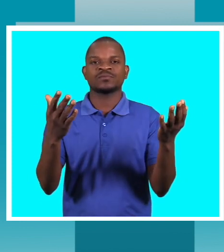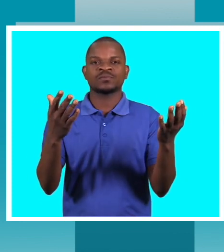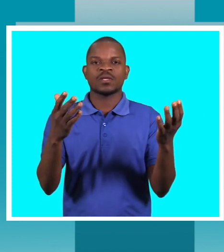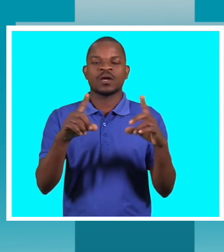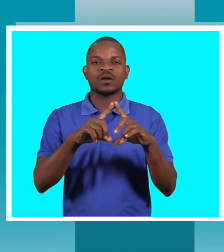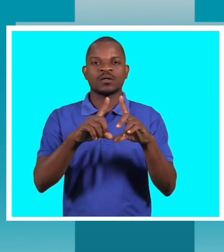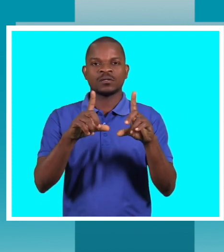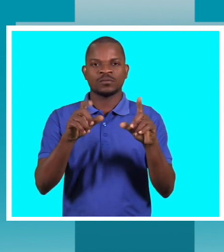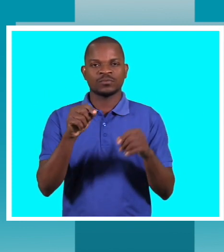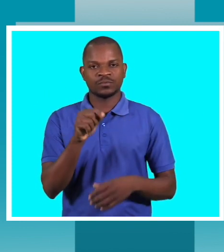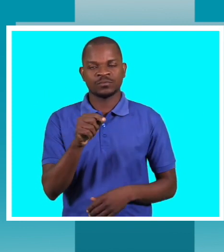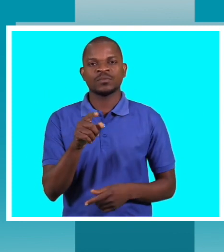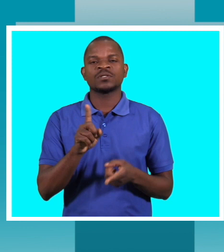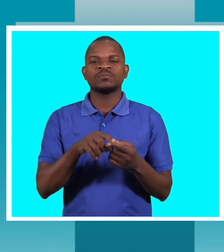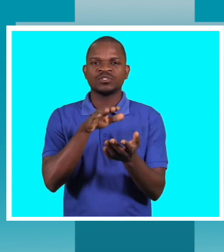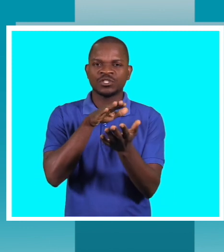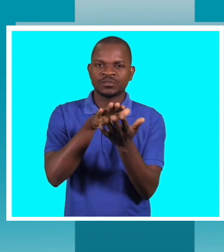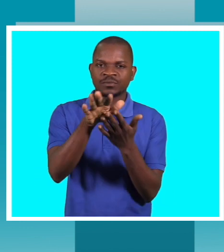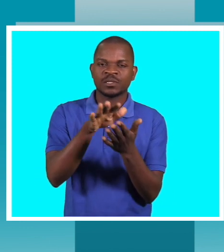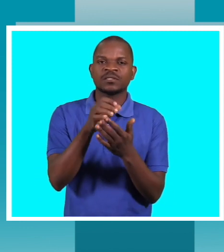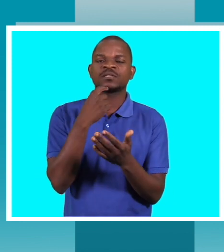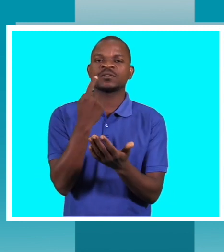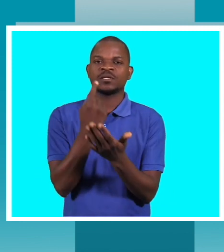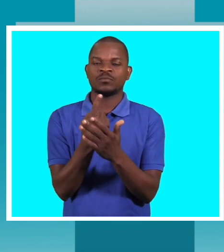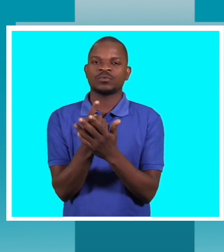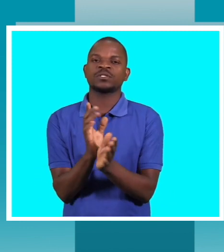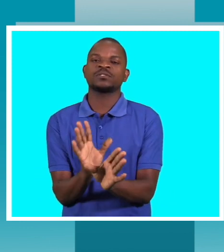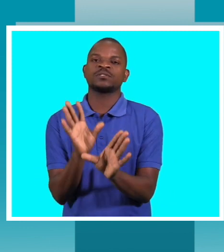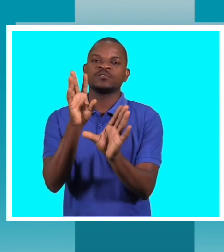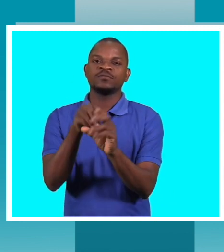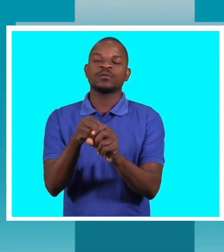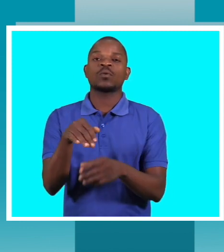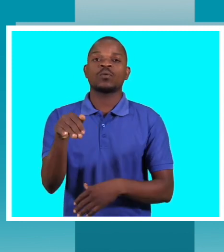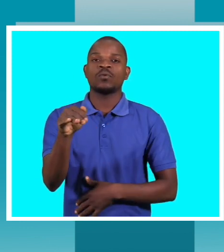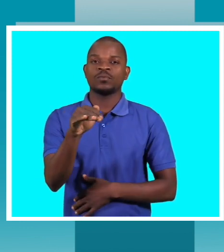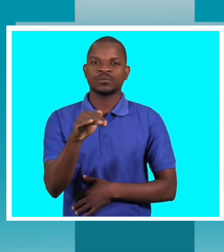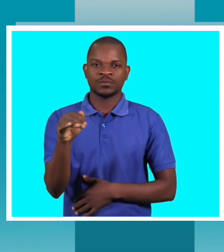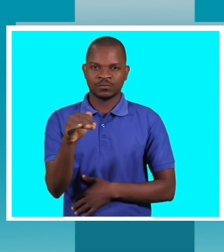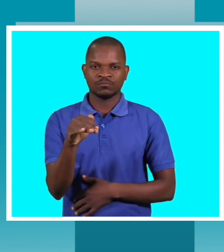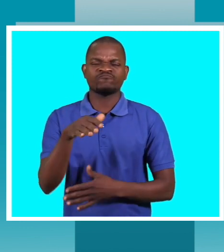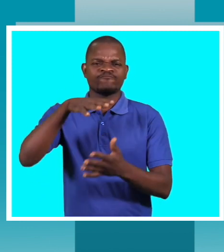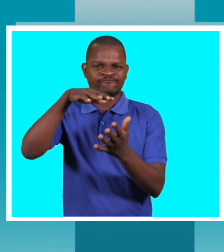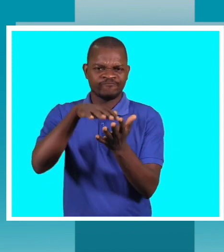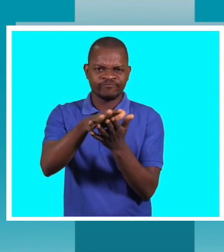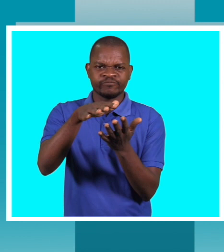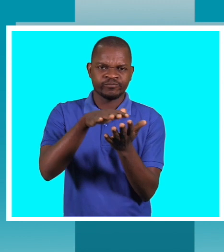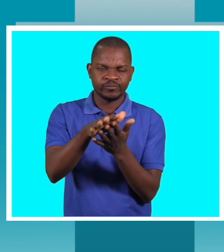mensagem de que é necessário envolver as comunidades, saturar a informação, construir